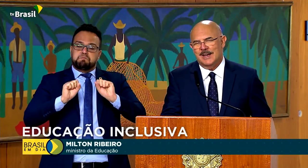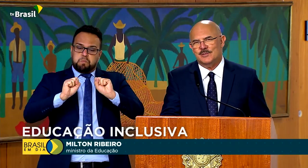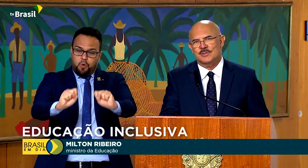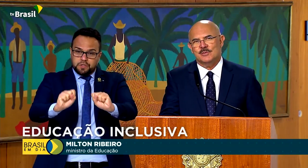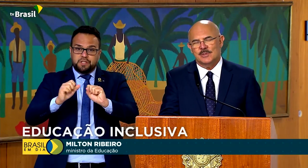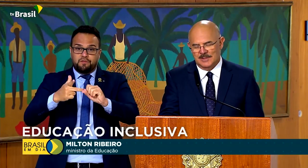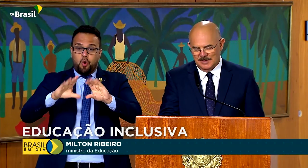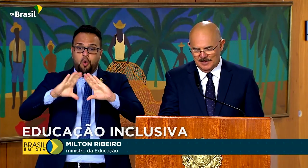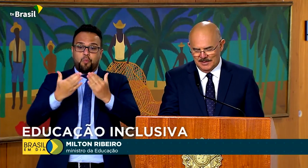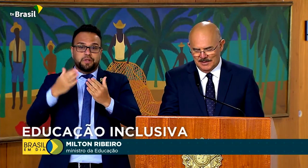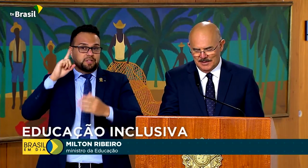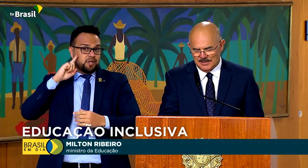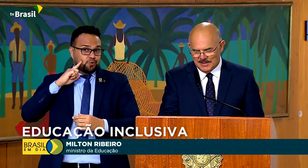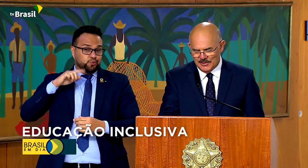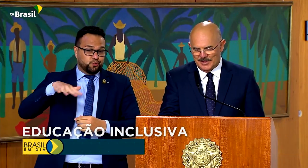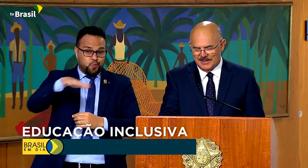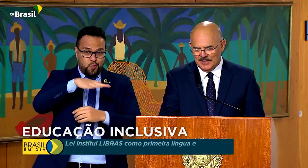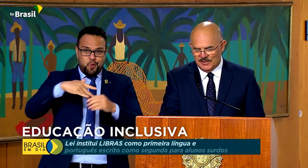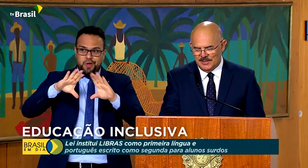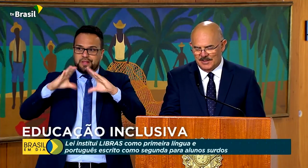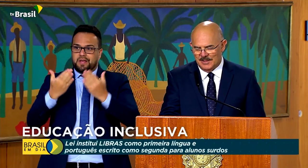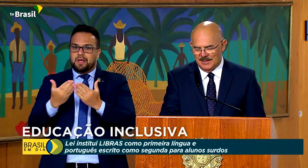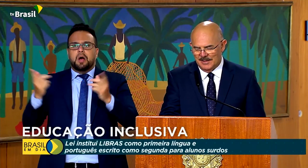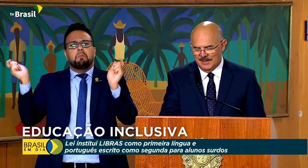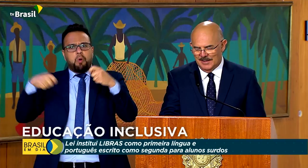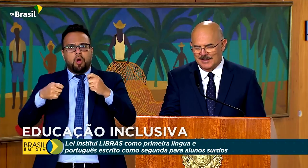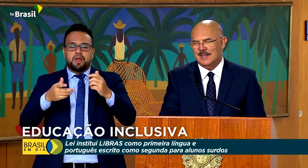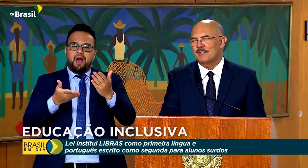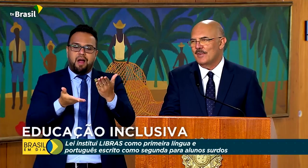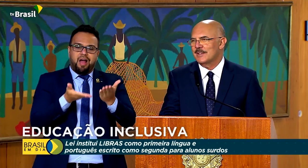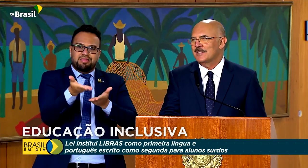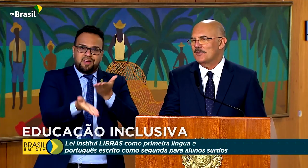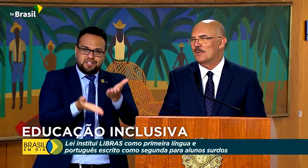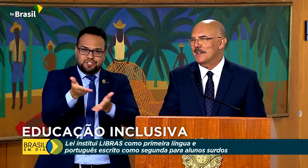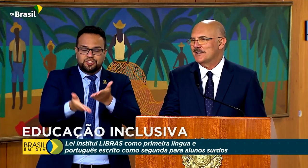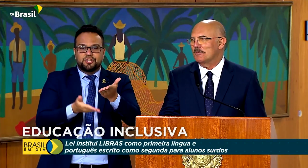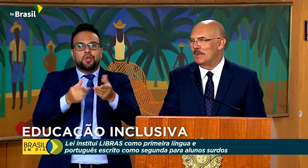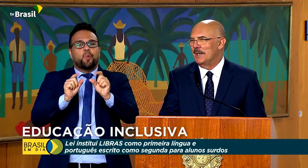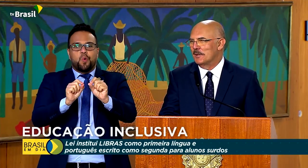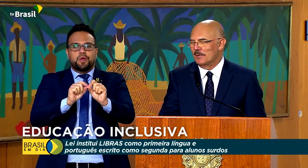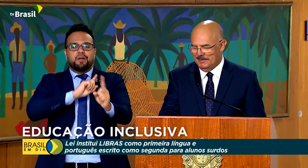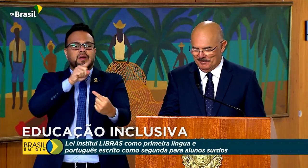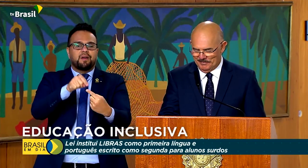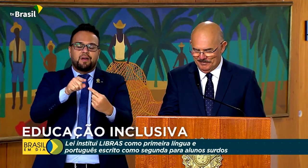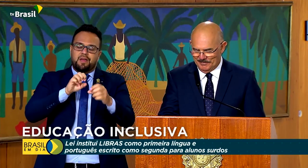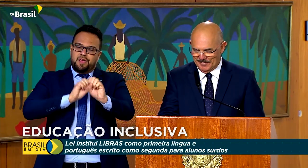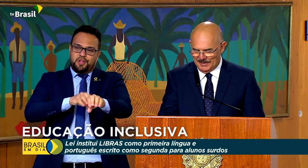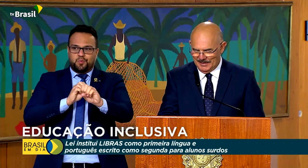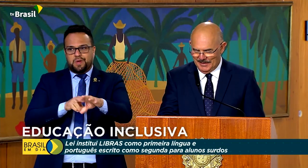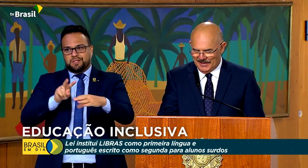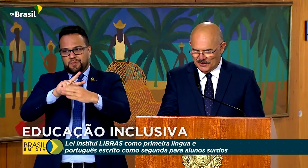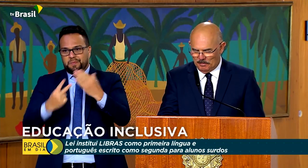a comunidade surda seja atendida através da educação bilíngue,